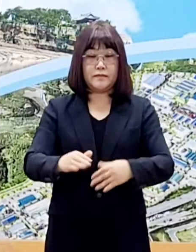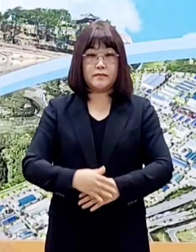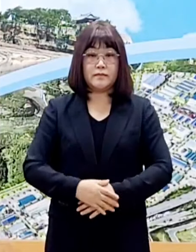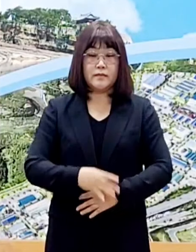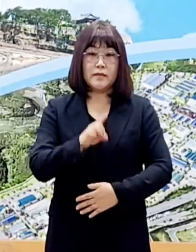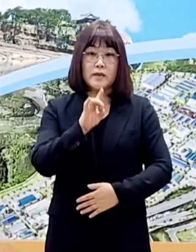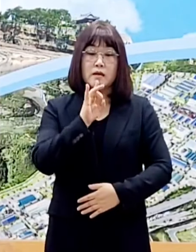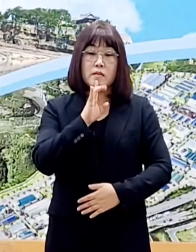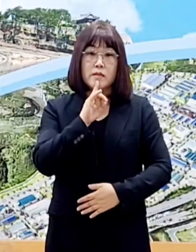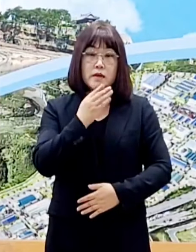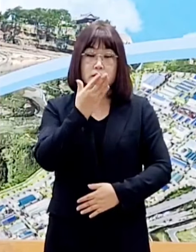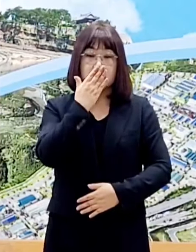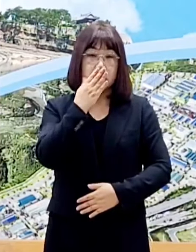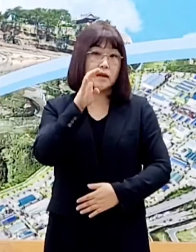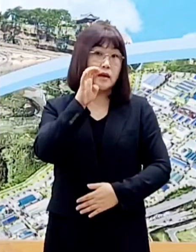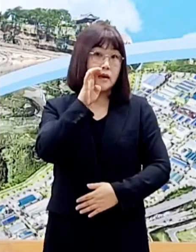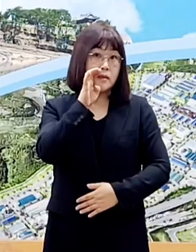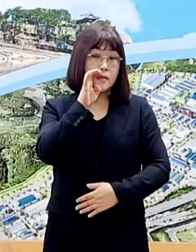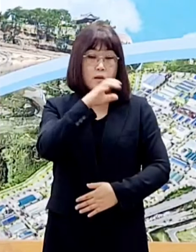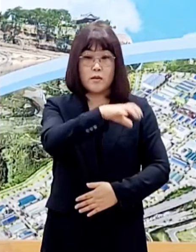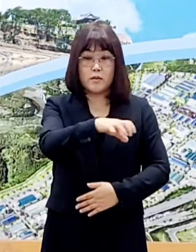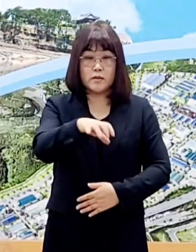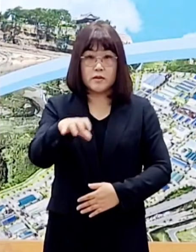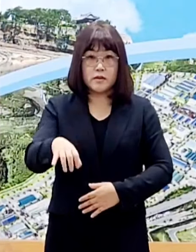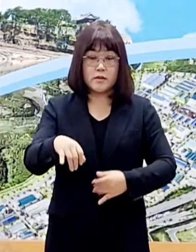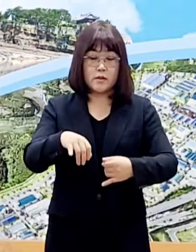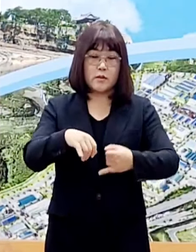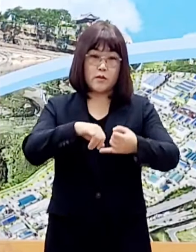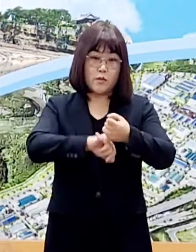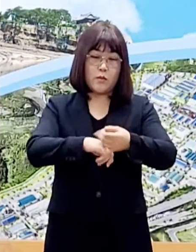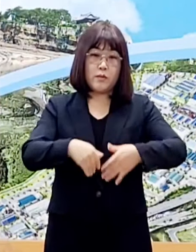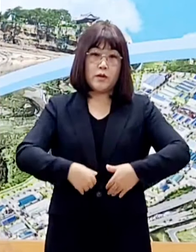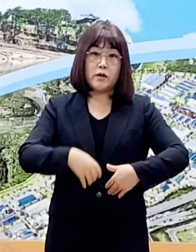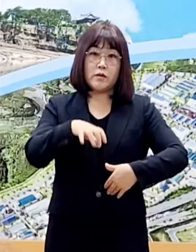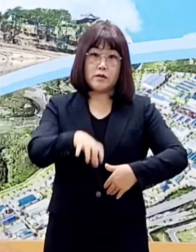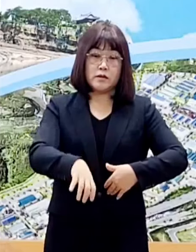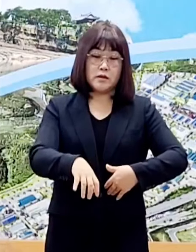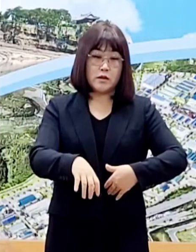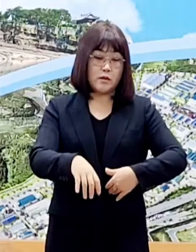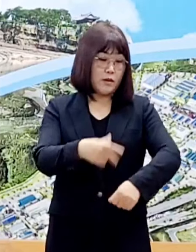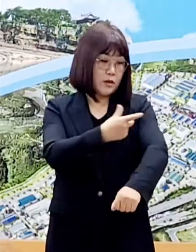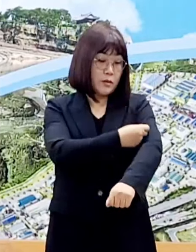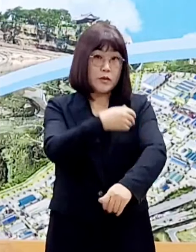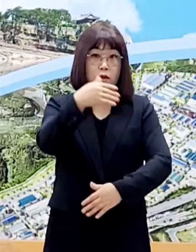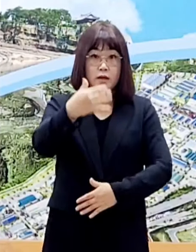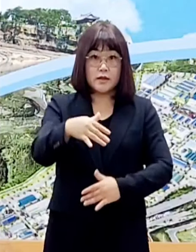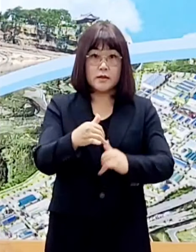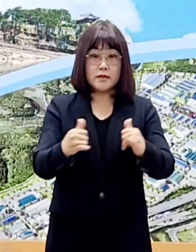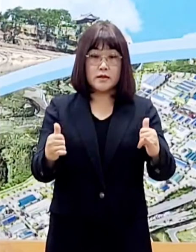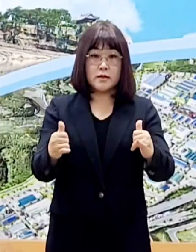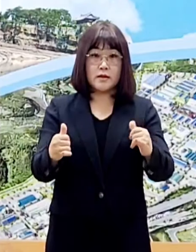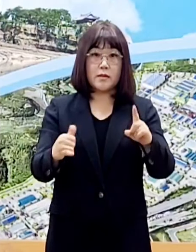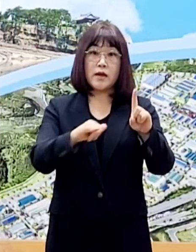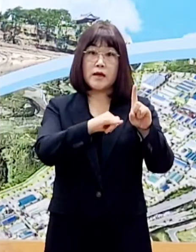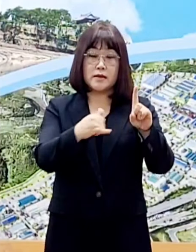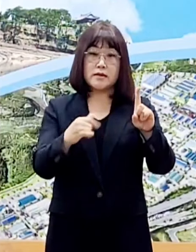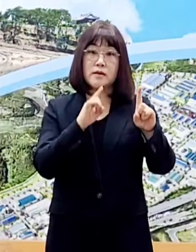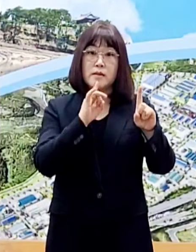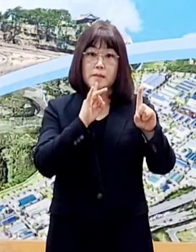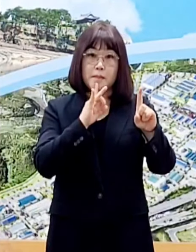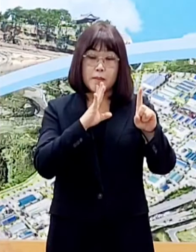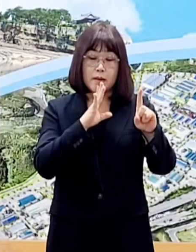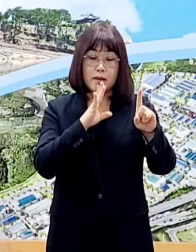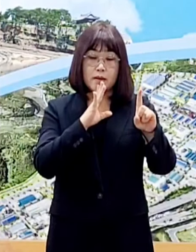다만 식당, 카페는 필수 이용시설인 점을 감안해 미접종자는 1명에 하나여